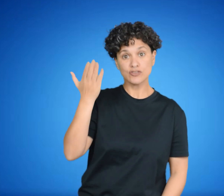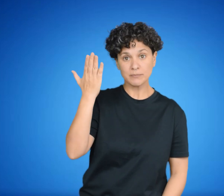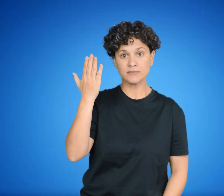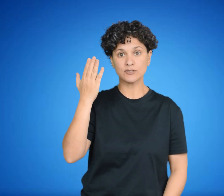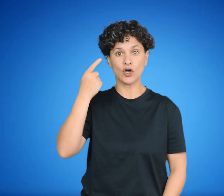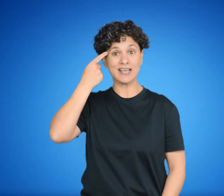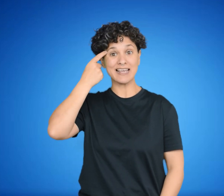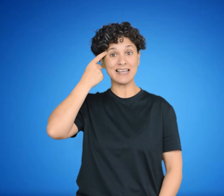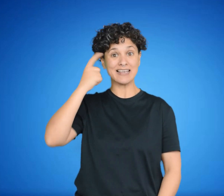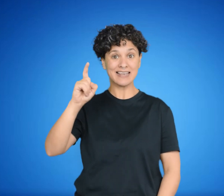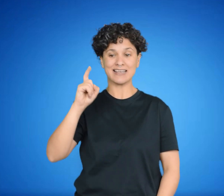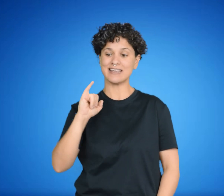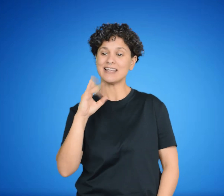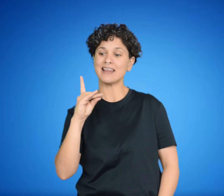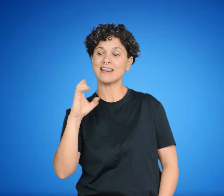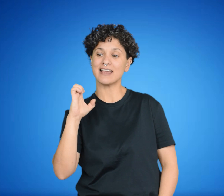La noción de ideología